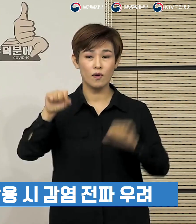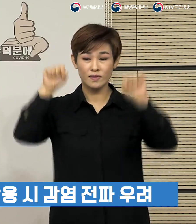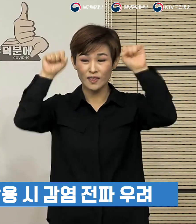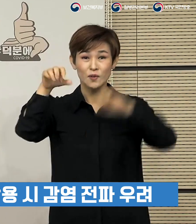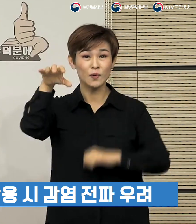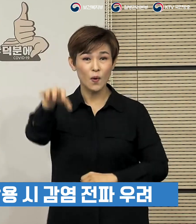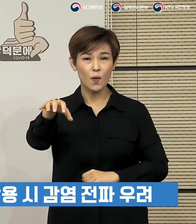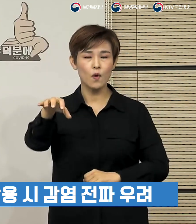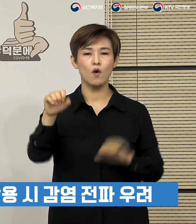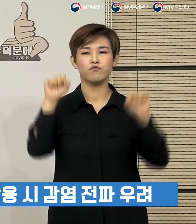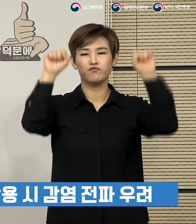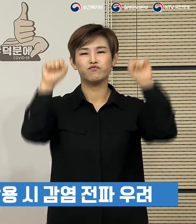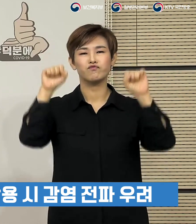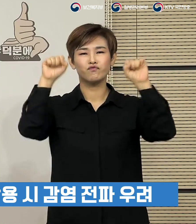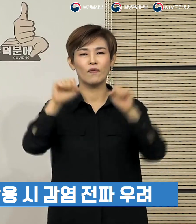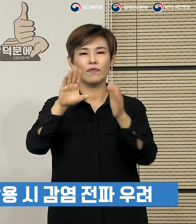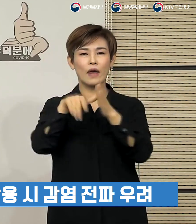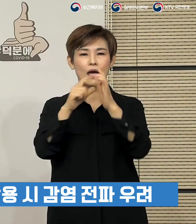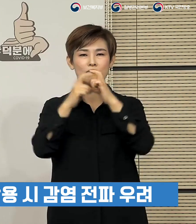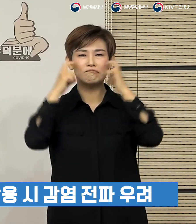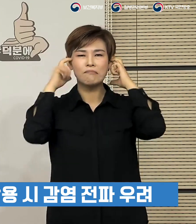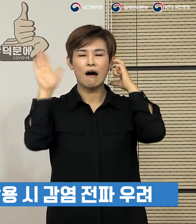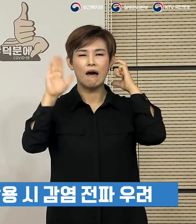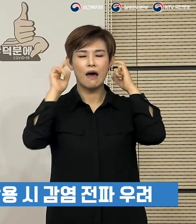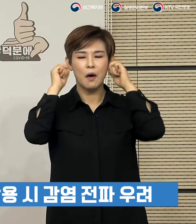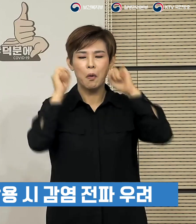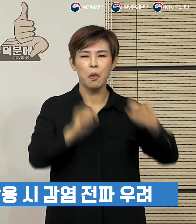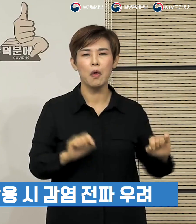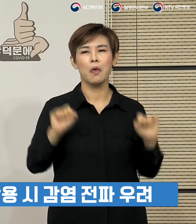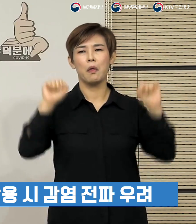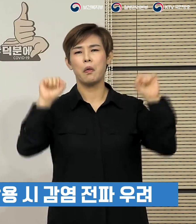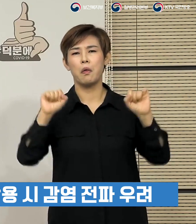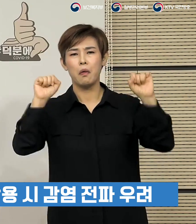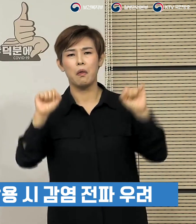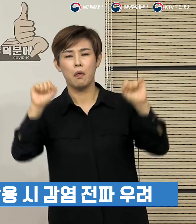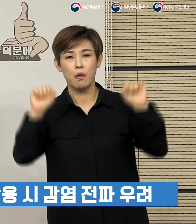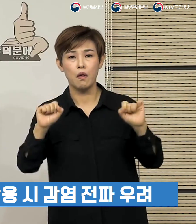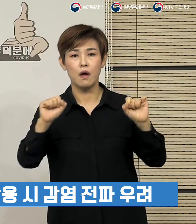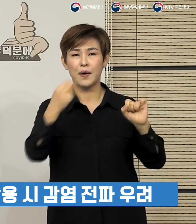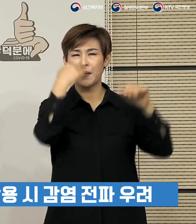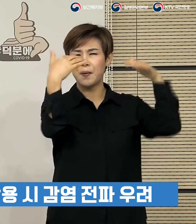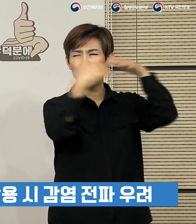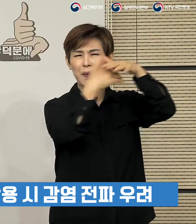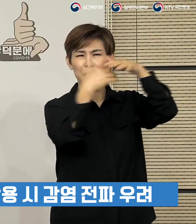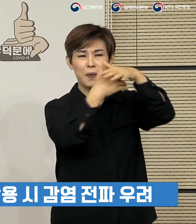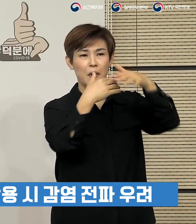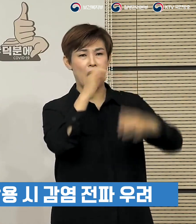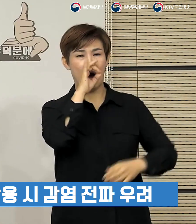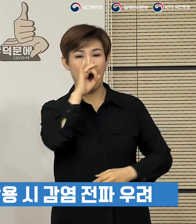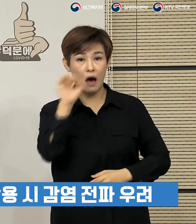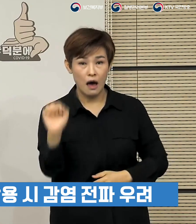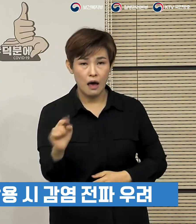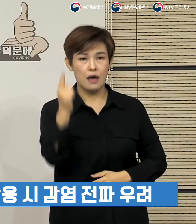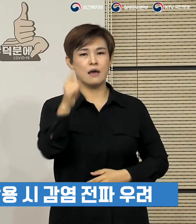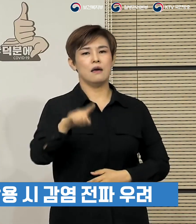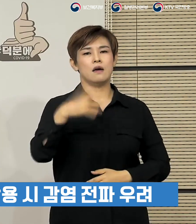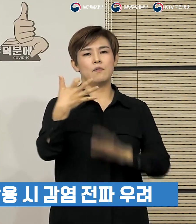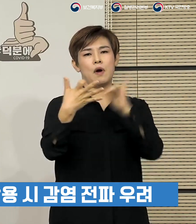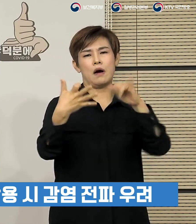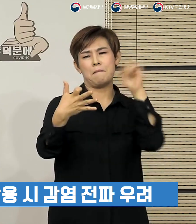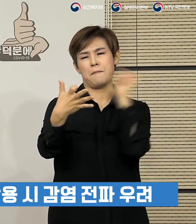운동 중 마스크를 착용하지 않고 환기가 불충분해서 19명의 추가 확진자가